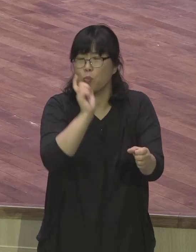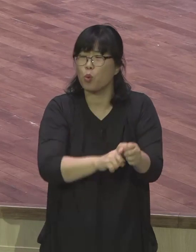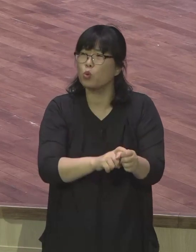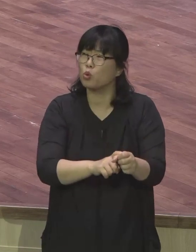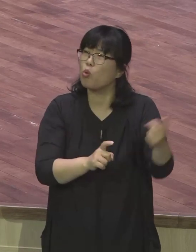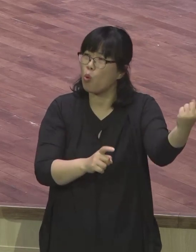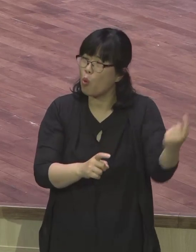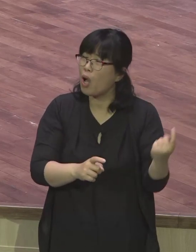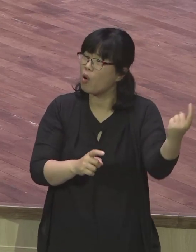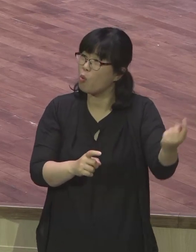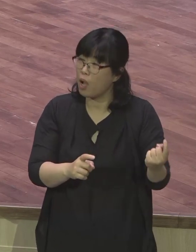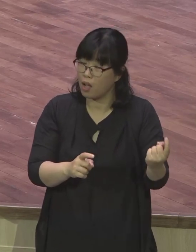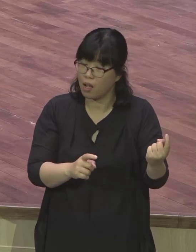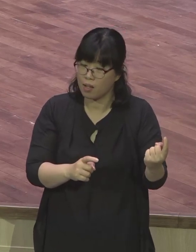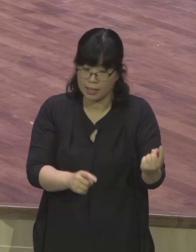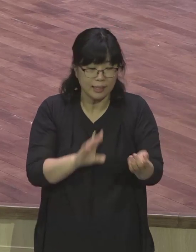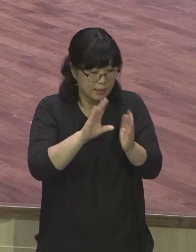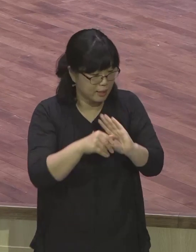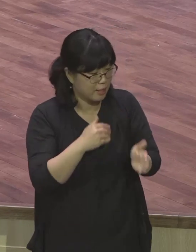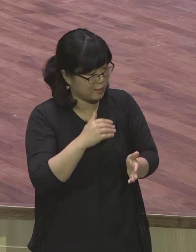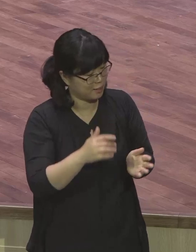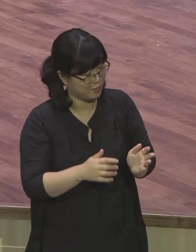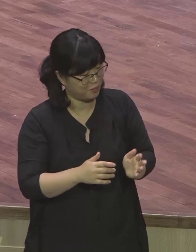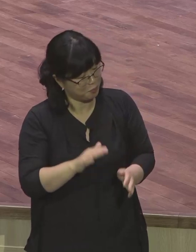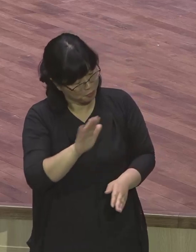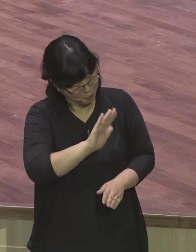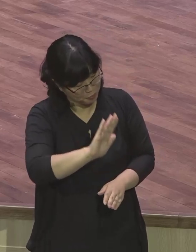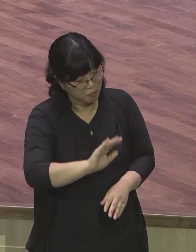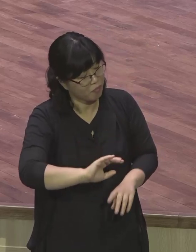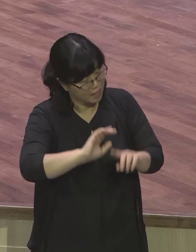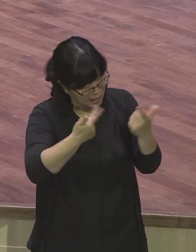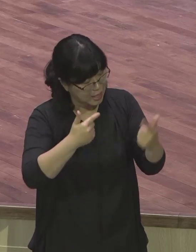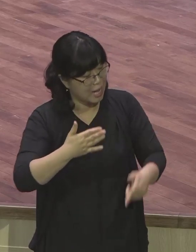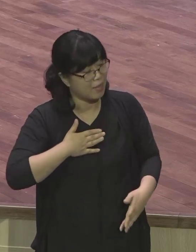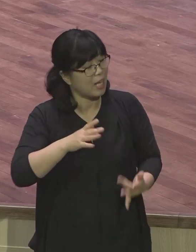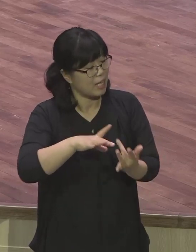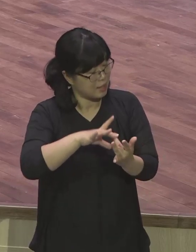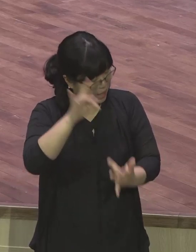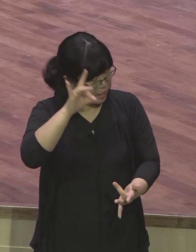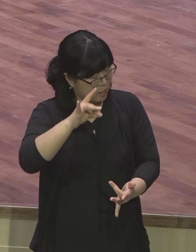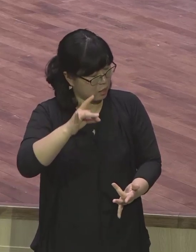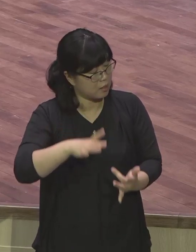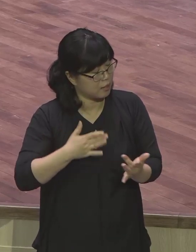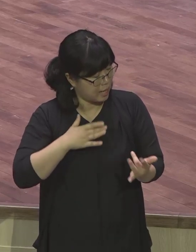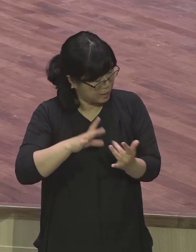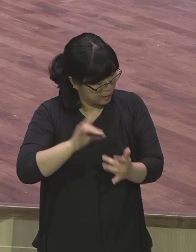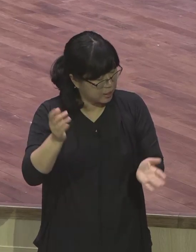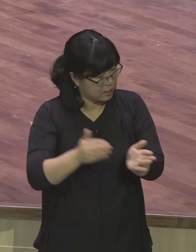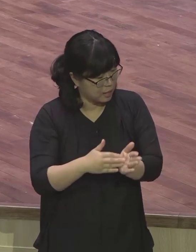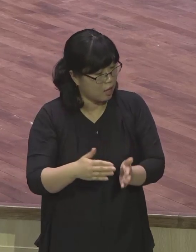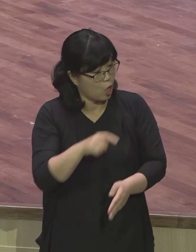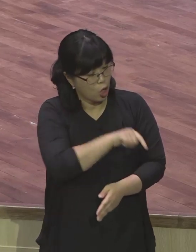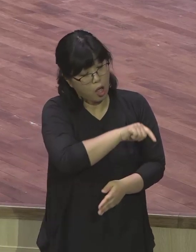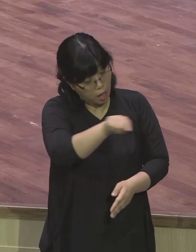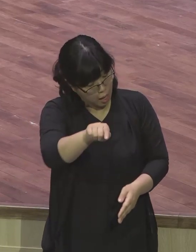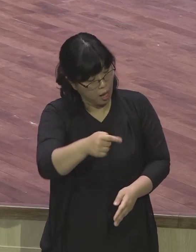복음을 전하기 시작했던 제자였습니다 그리고 아나니아는 이방인에 대한 편견과